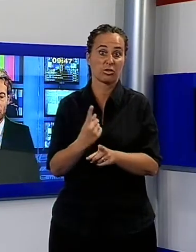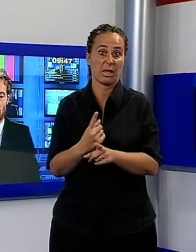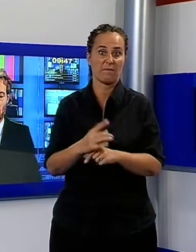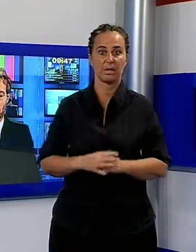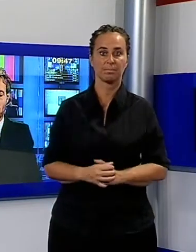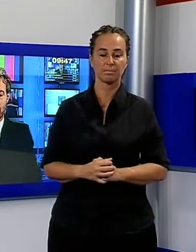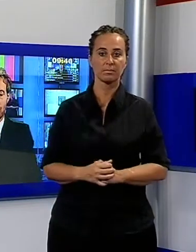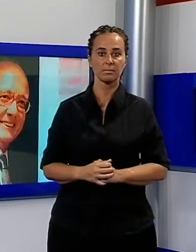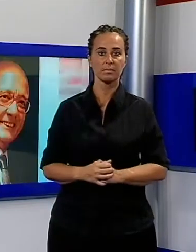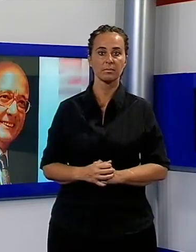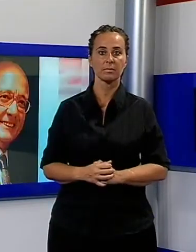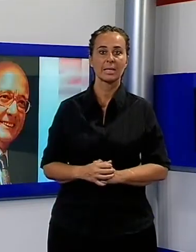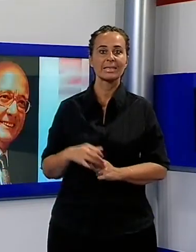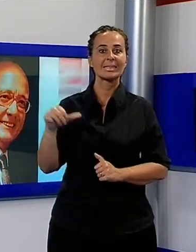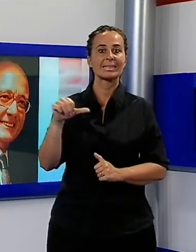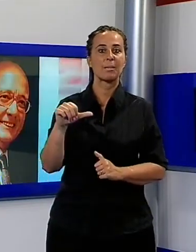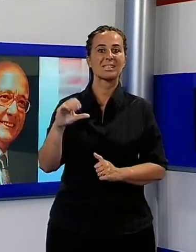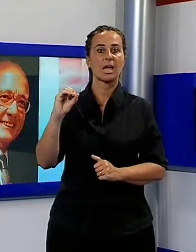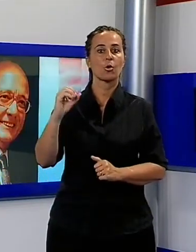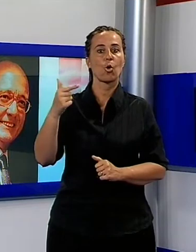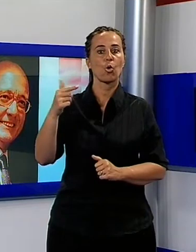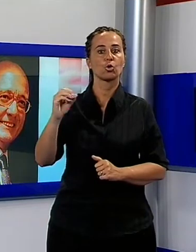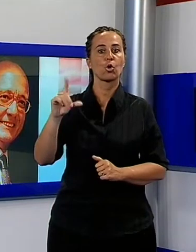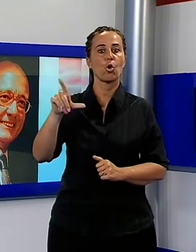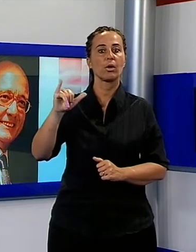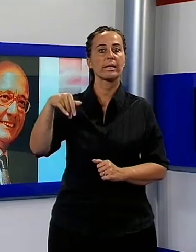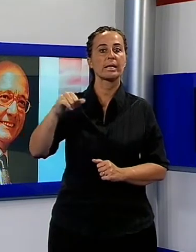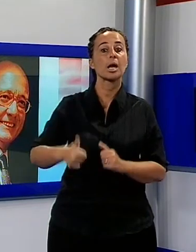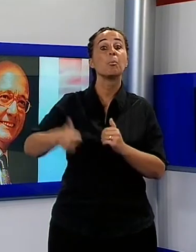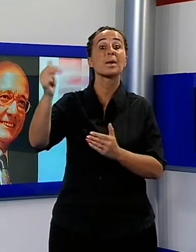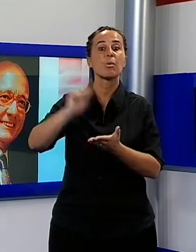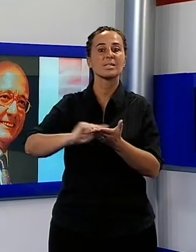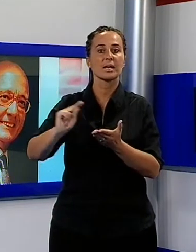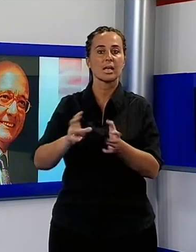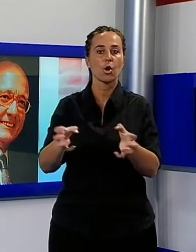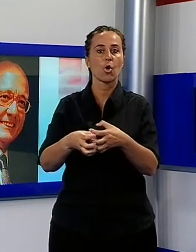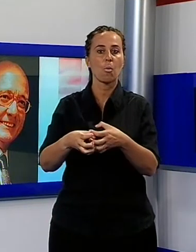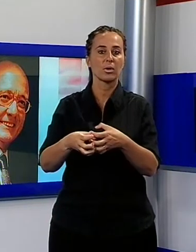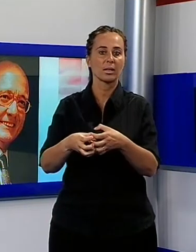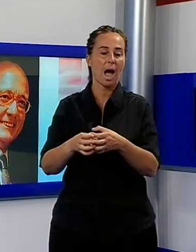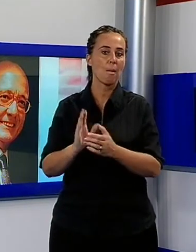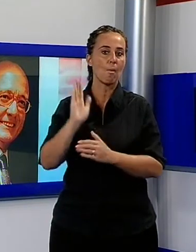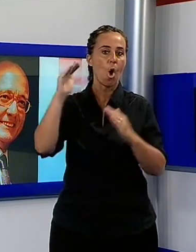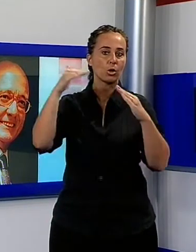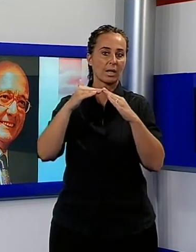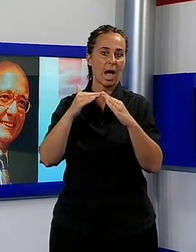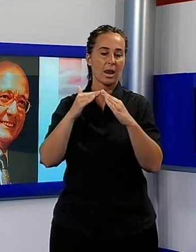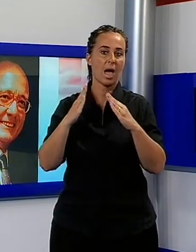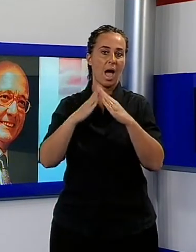Ottolini, primo segretario della comunità montana della Garfagnana ed ex segretario generale dell'Associazione Nazionale